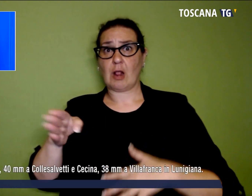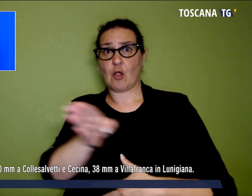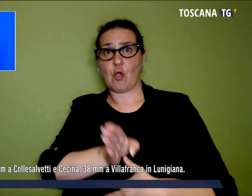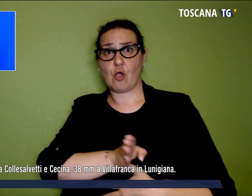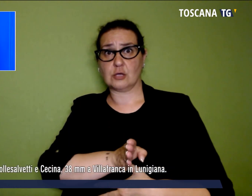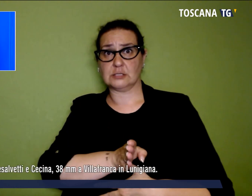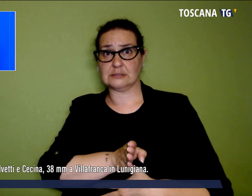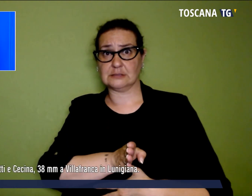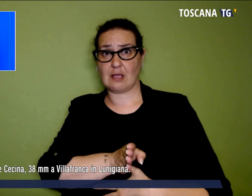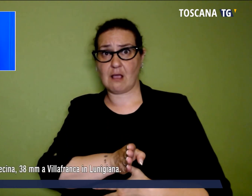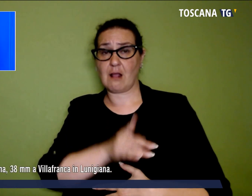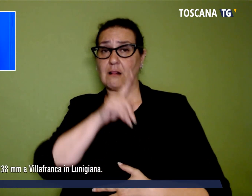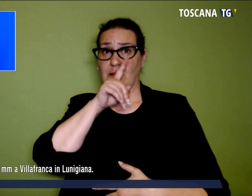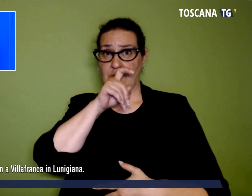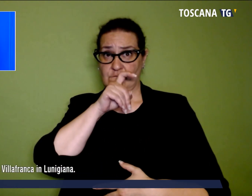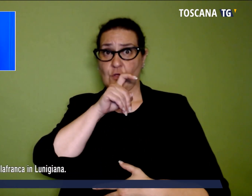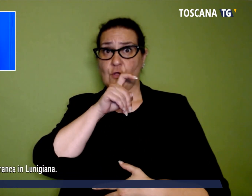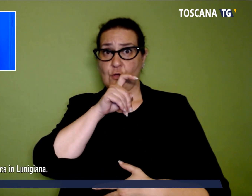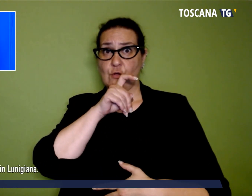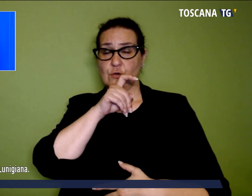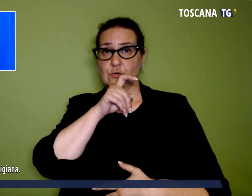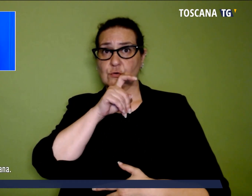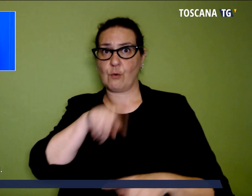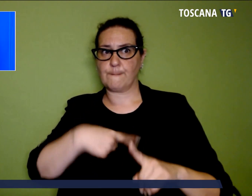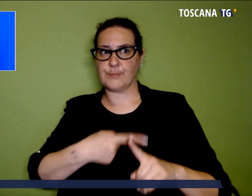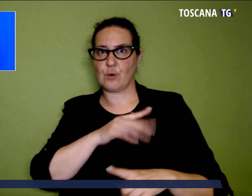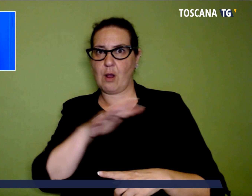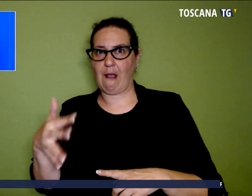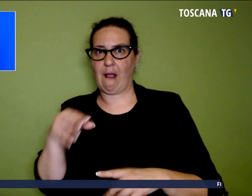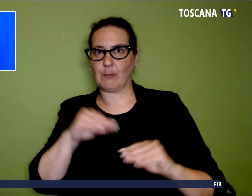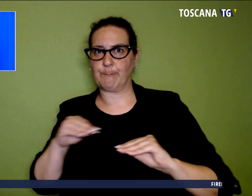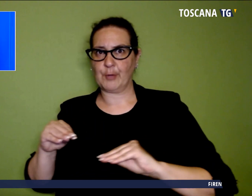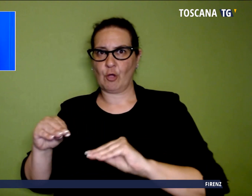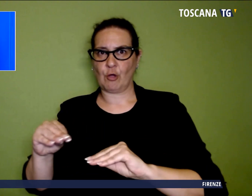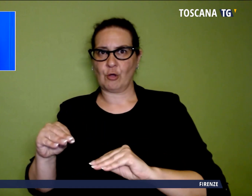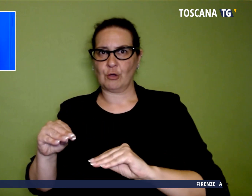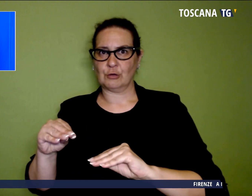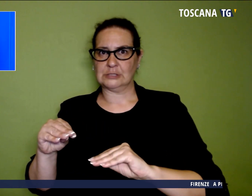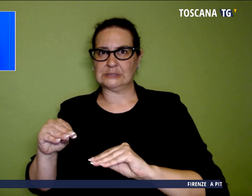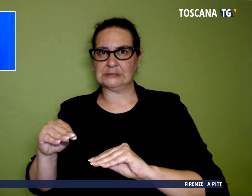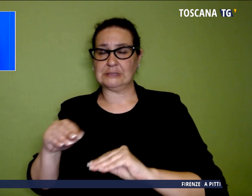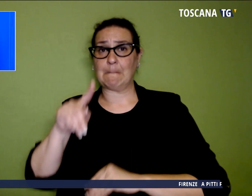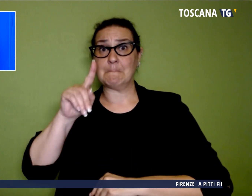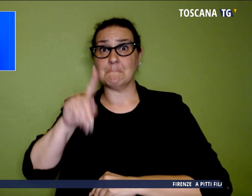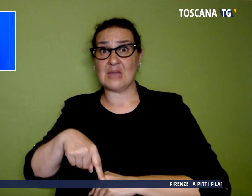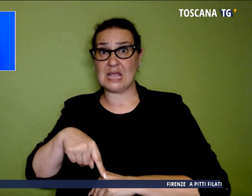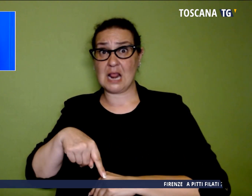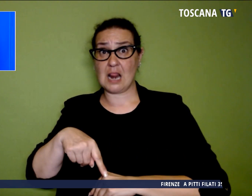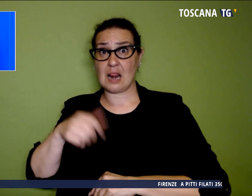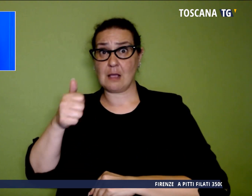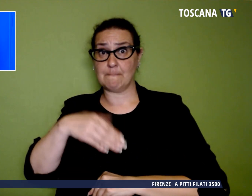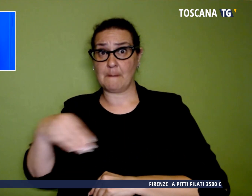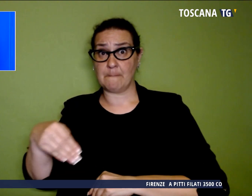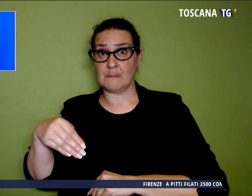oltre che a Livorno, molti millimetri di pioggia a Coltano, in provincia di Pisa, 40 mm